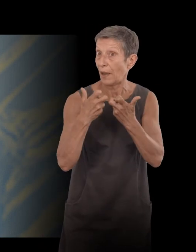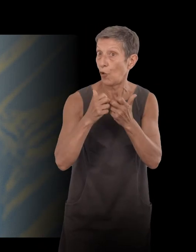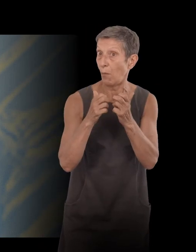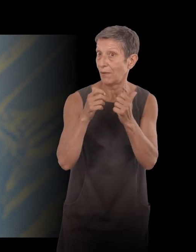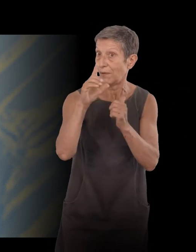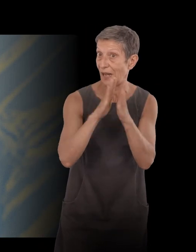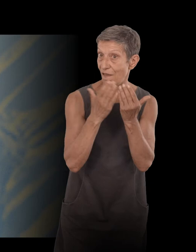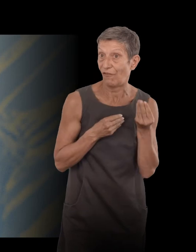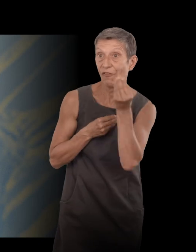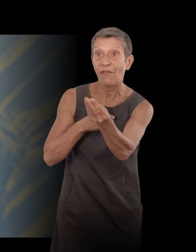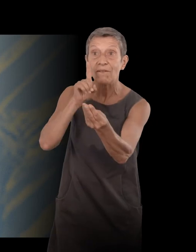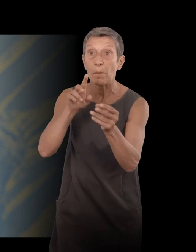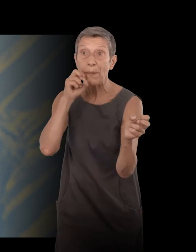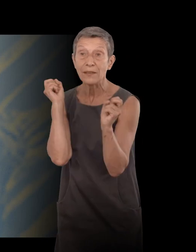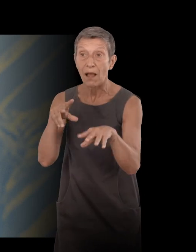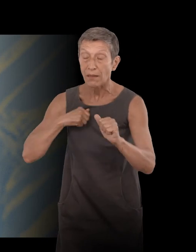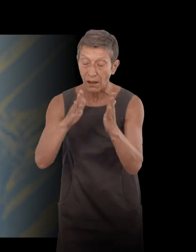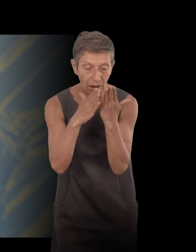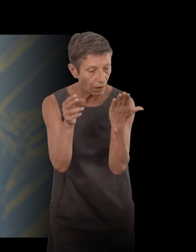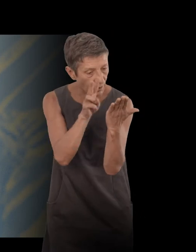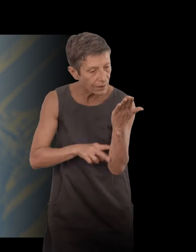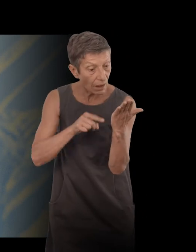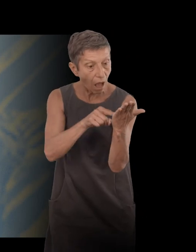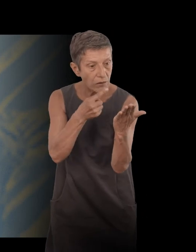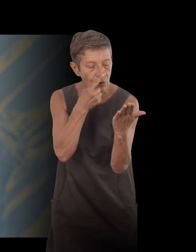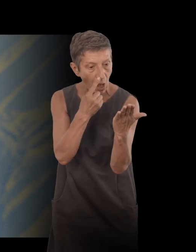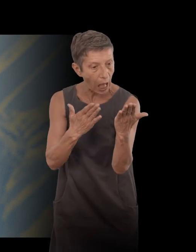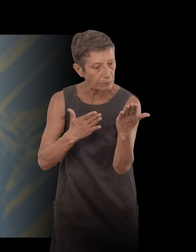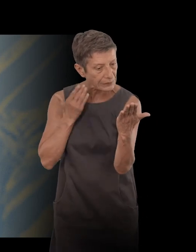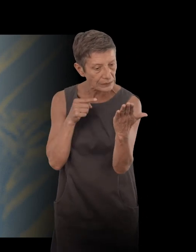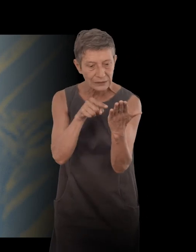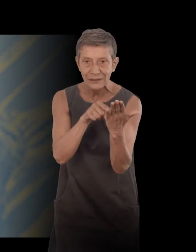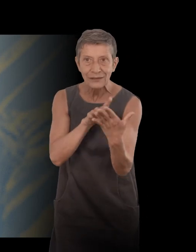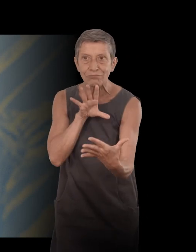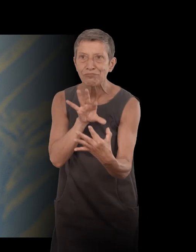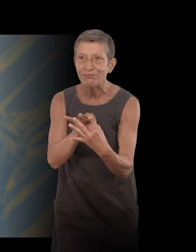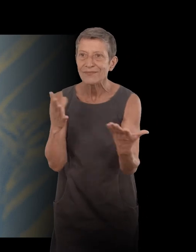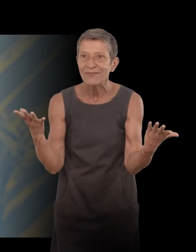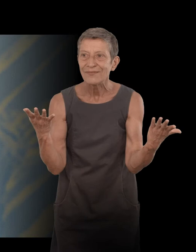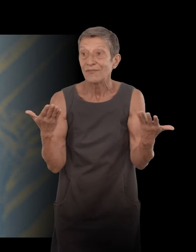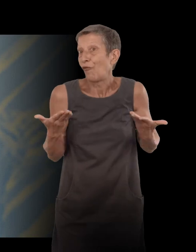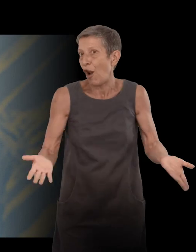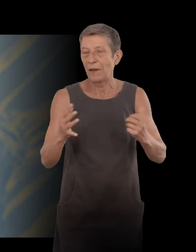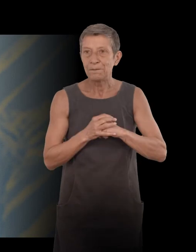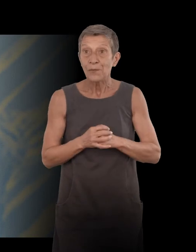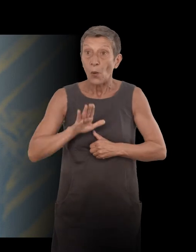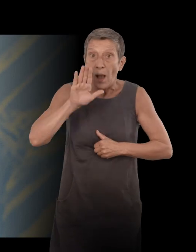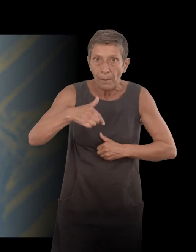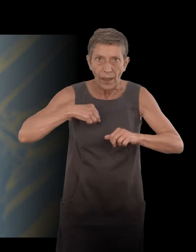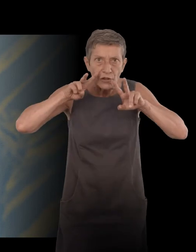Et c'est bien de se retrouver. Alors après, je ne cherchais que des livres dans lesquels je pouvais me rencontrer.